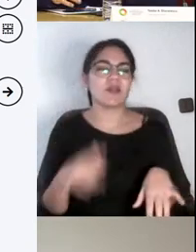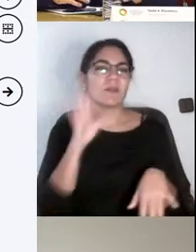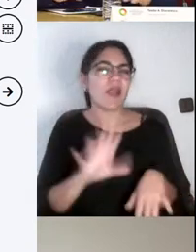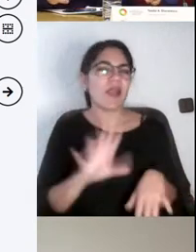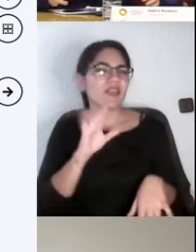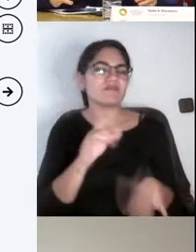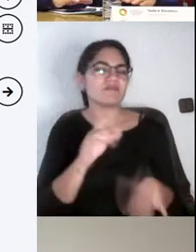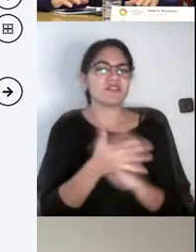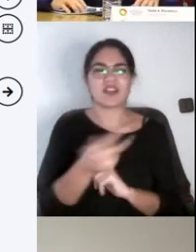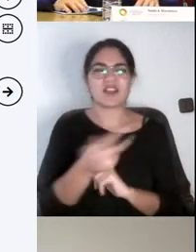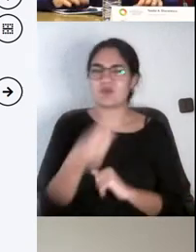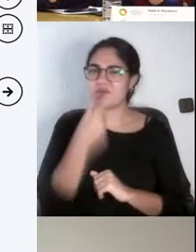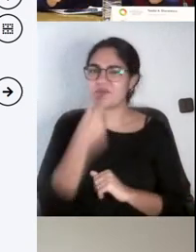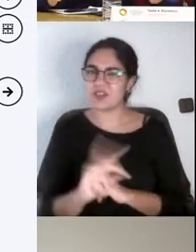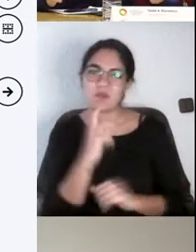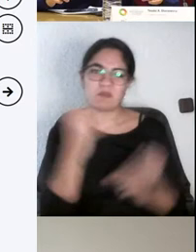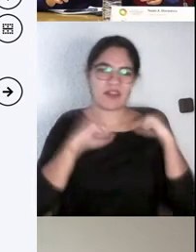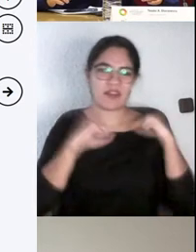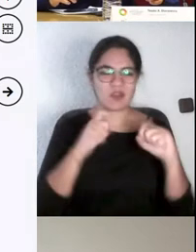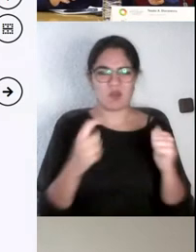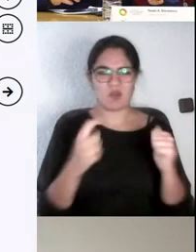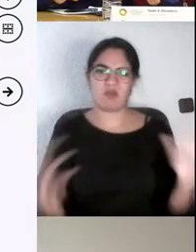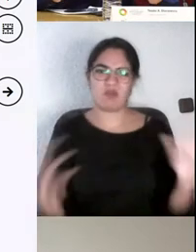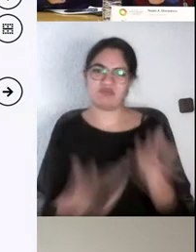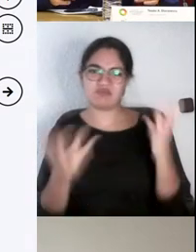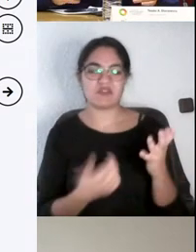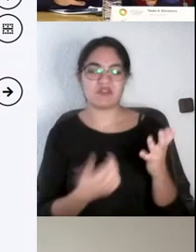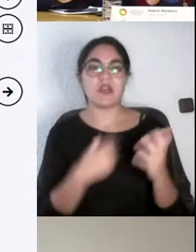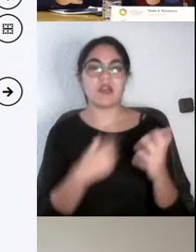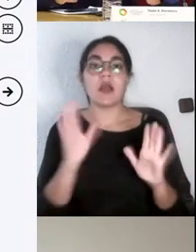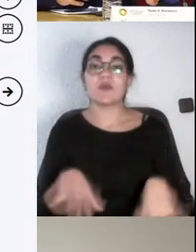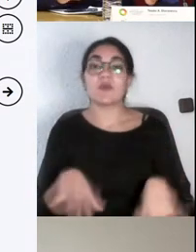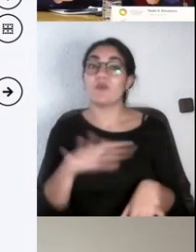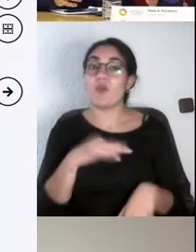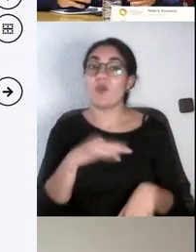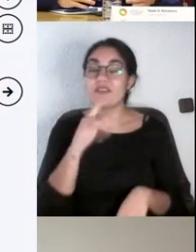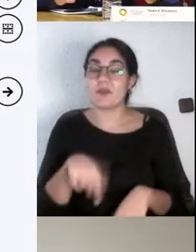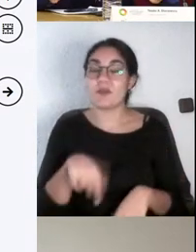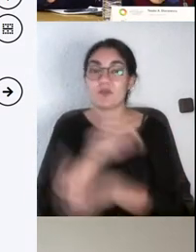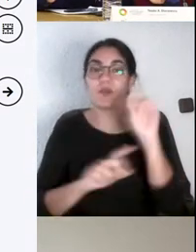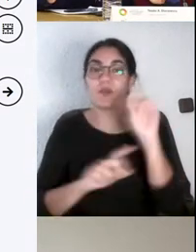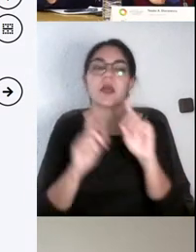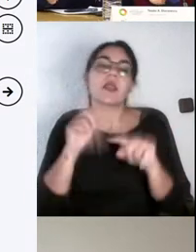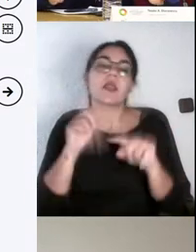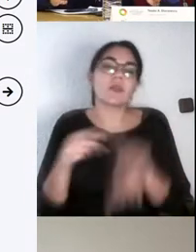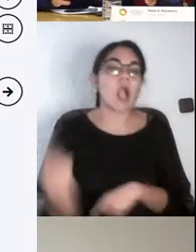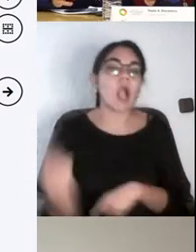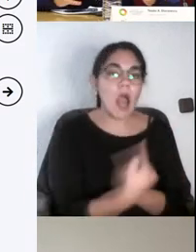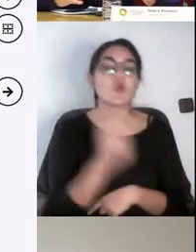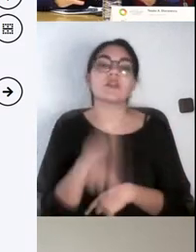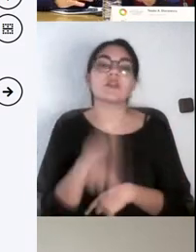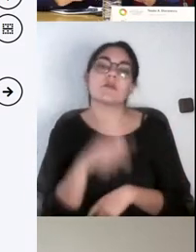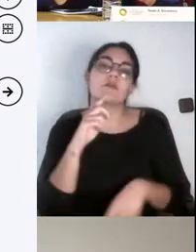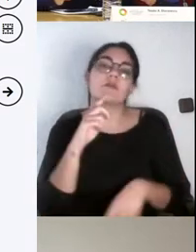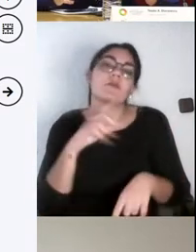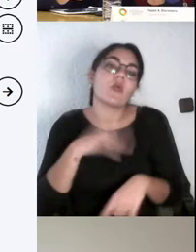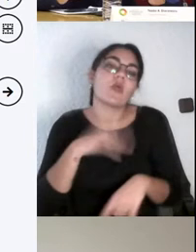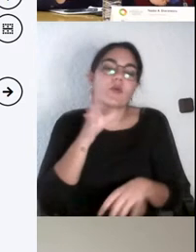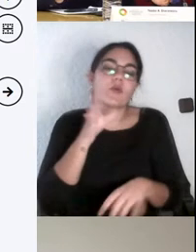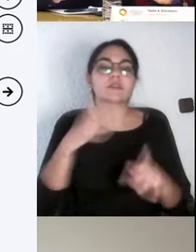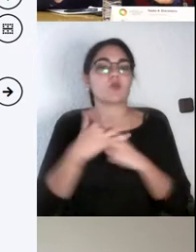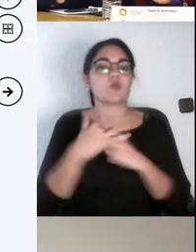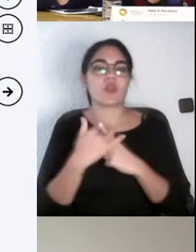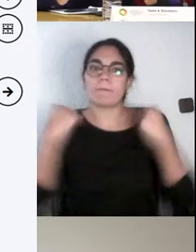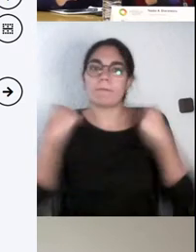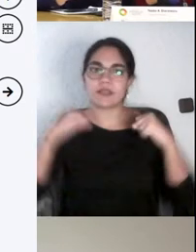ese ámbito que al final es esa situación de cada estudiante que puede ser un mundo. También